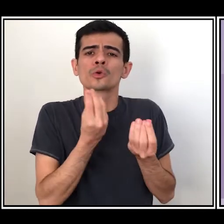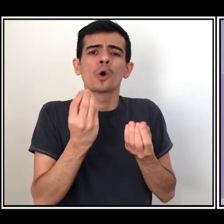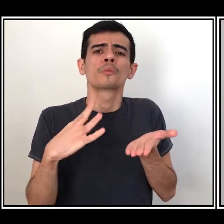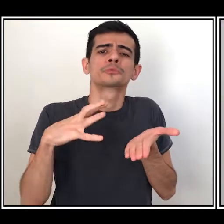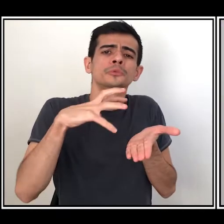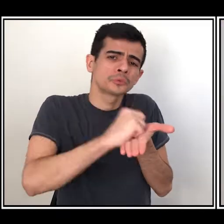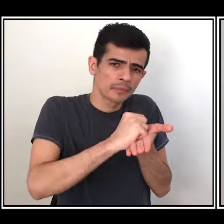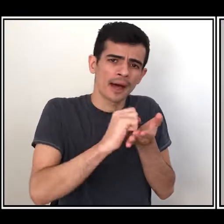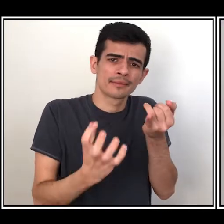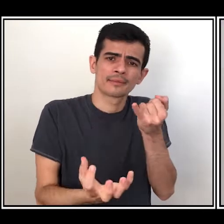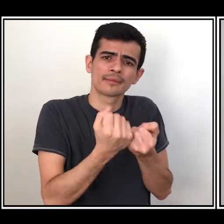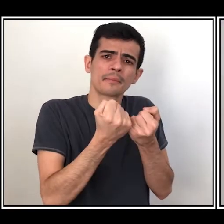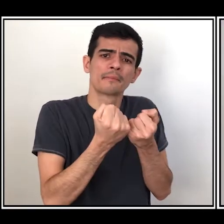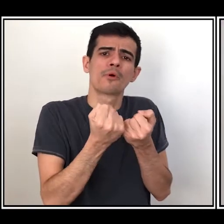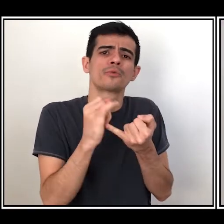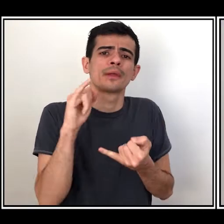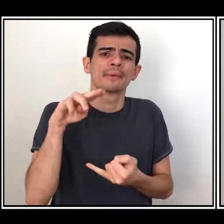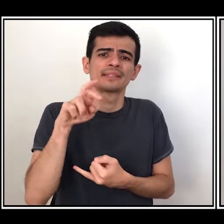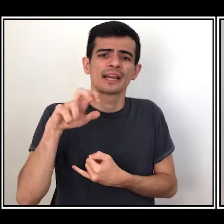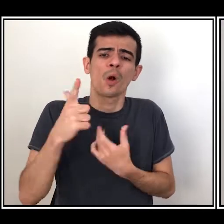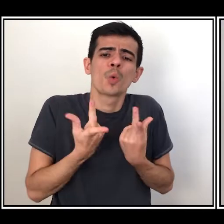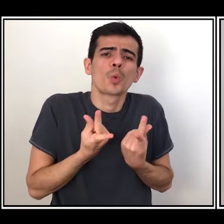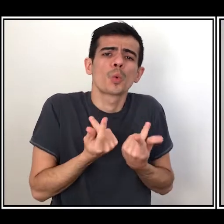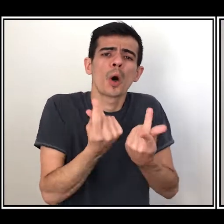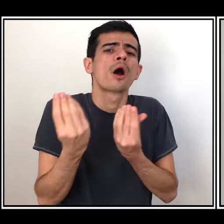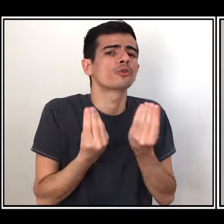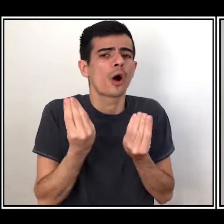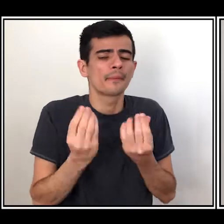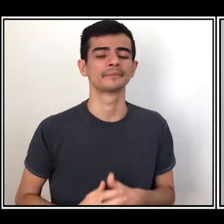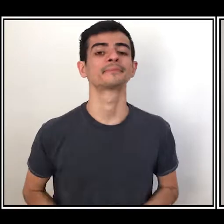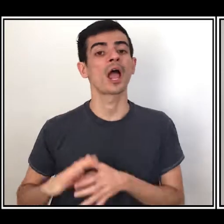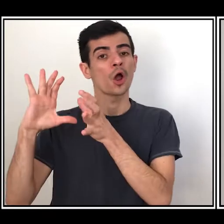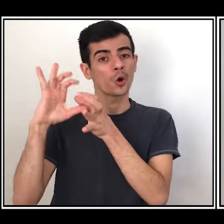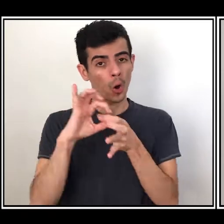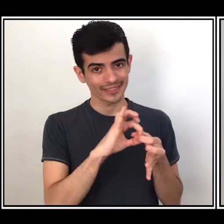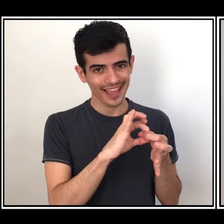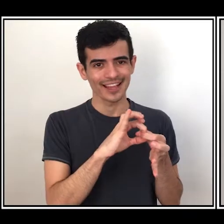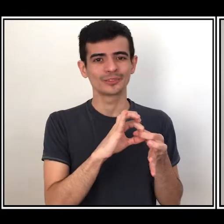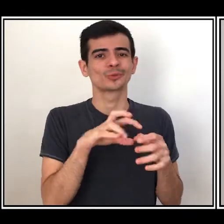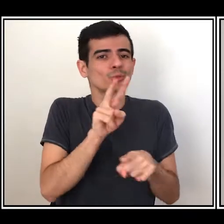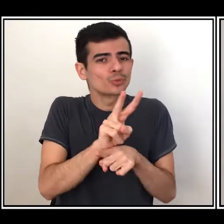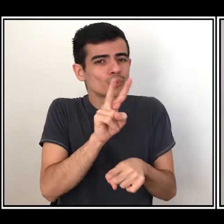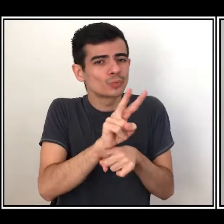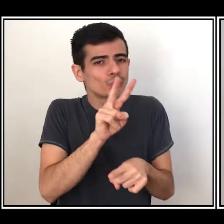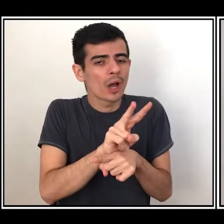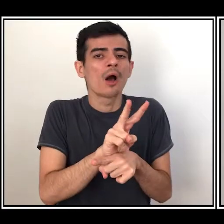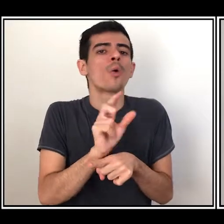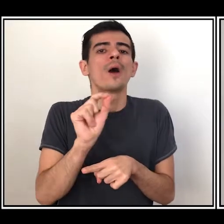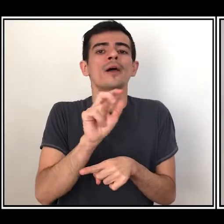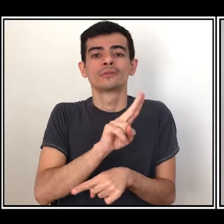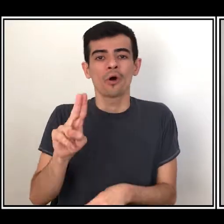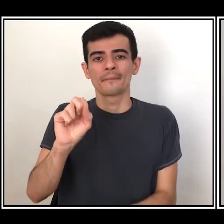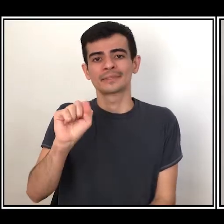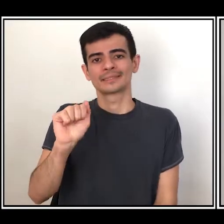No contexto do patrimônio material, o termo mais recorrente é salvaguarda. Salvaguarda pode ser entendido como